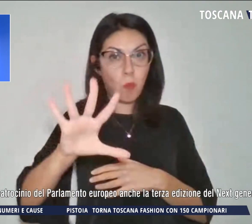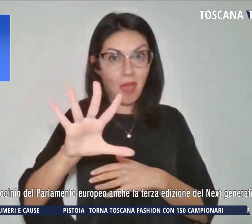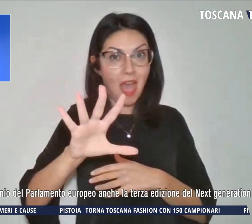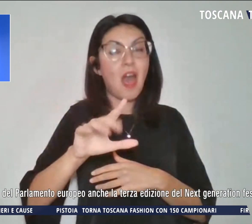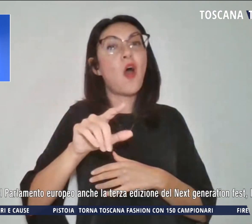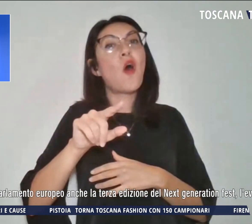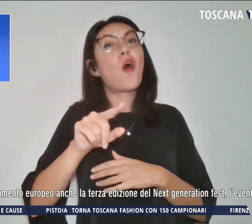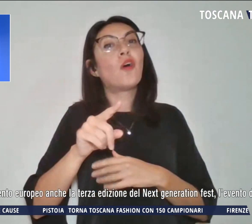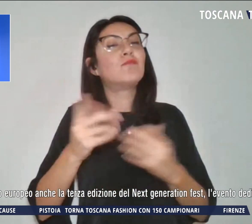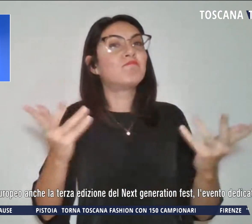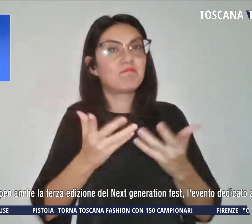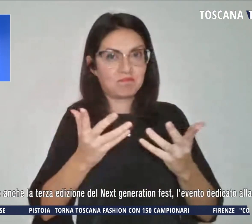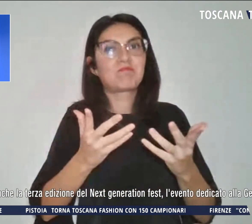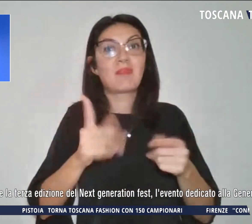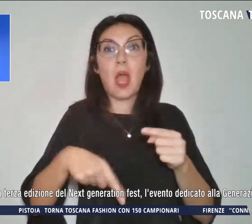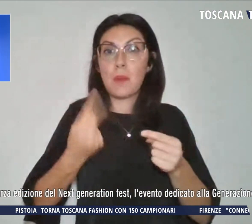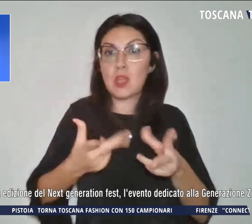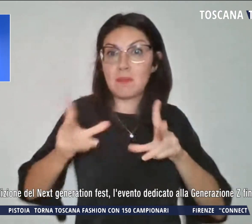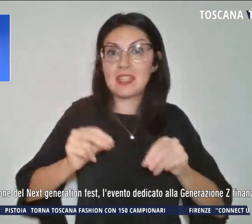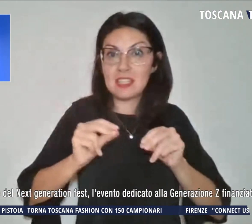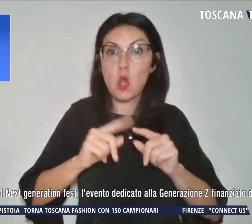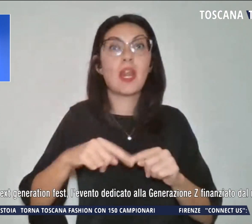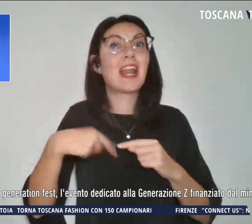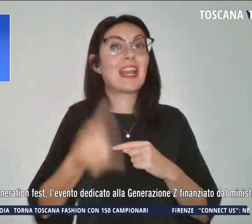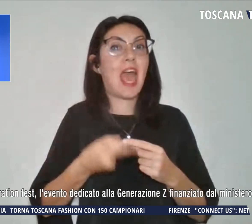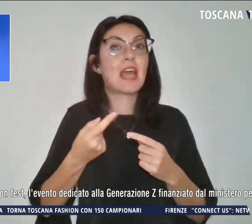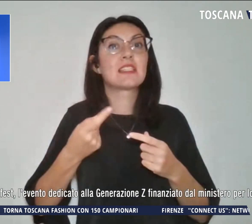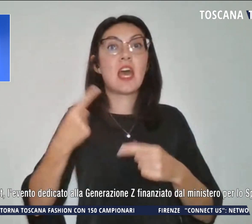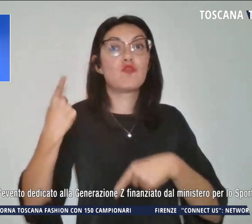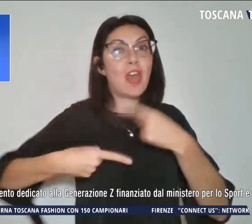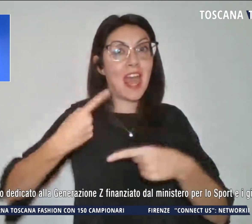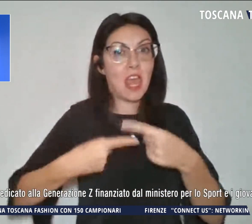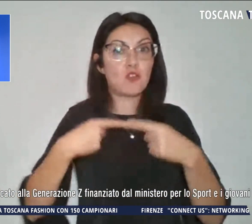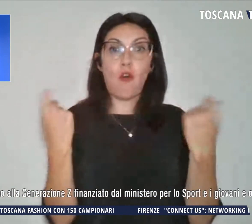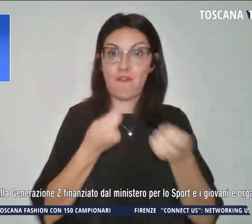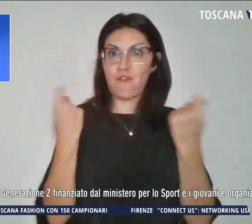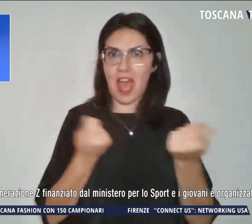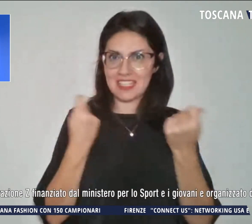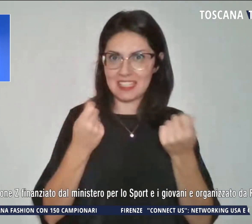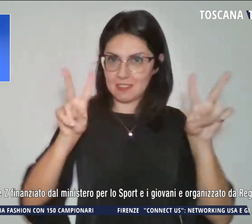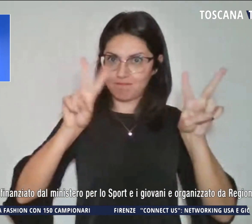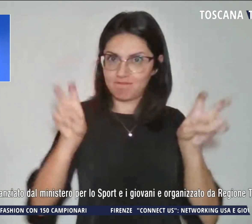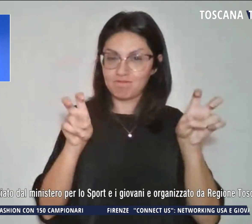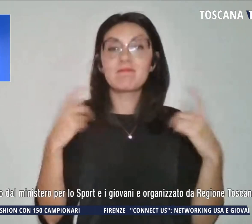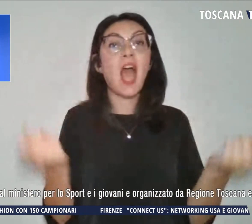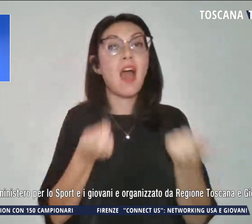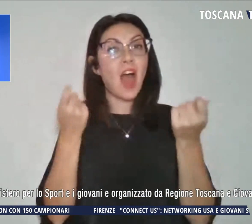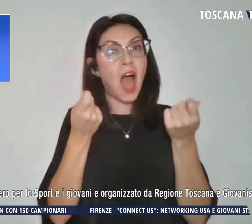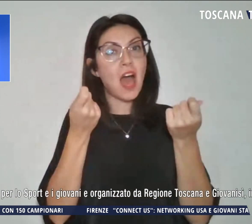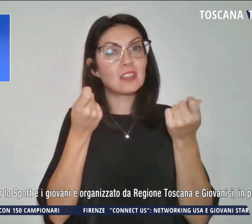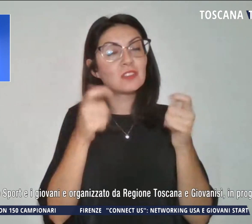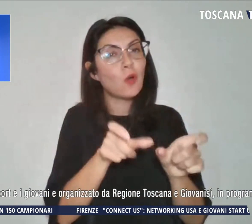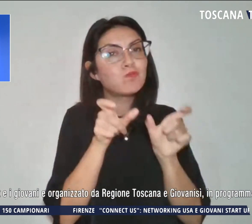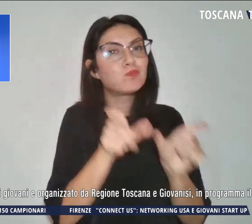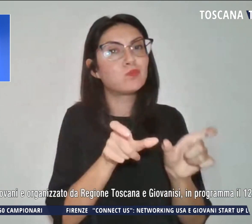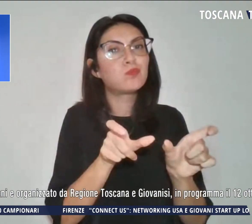Next Generation Fest, l'evento dedicato alla generazione